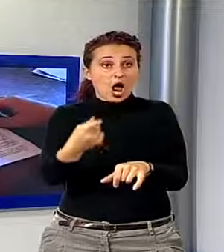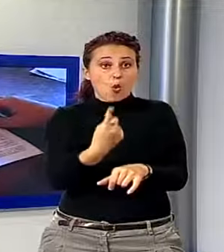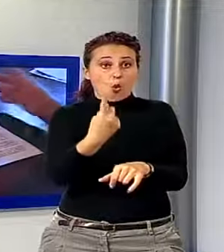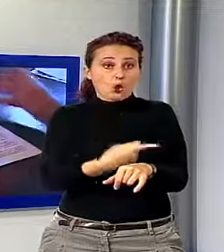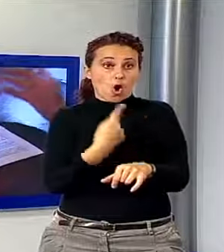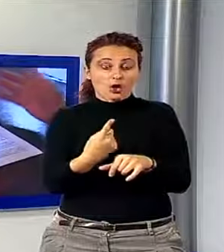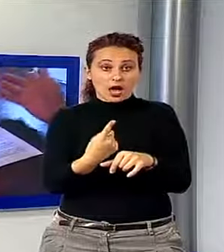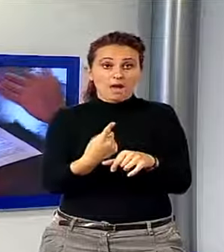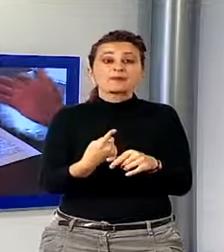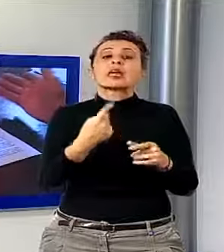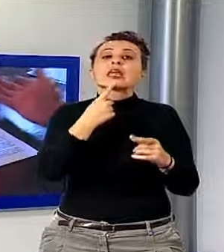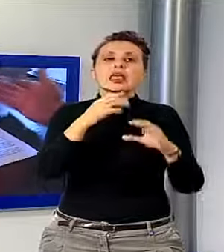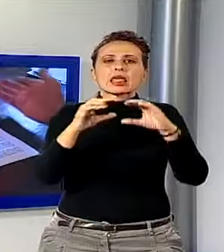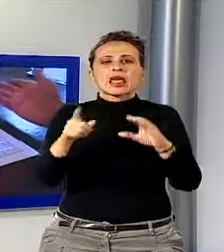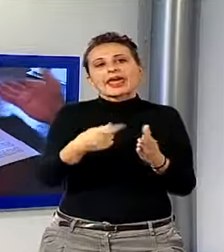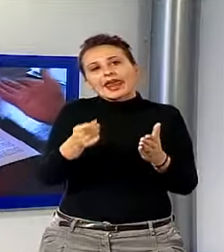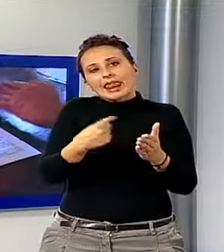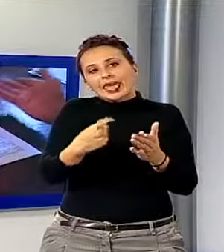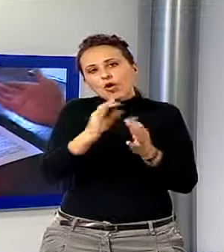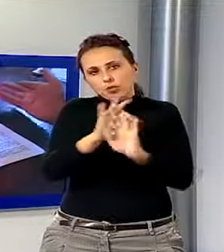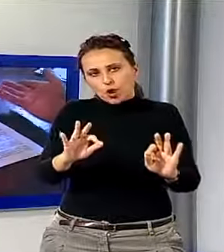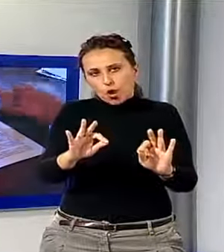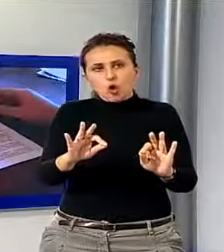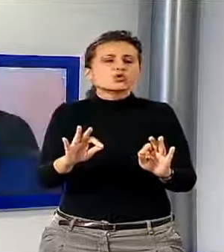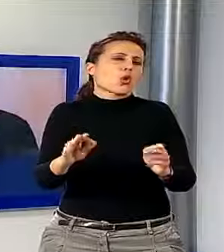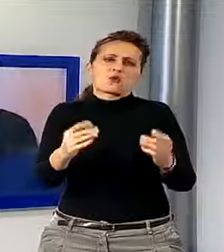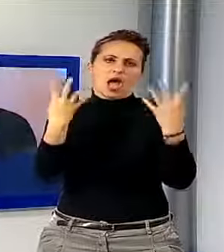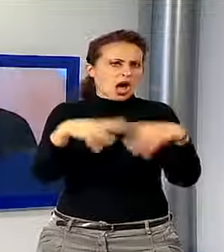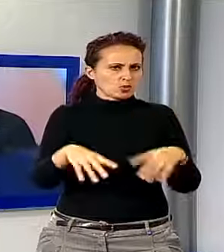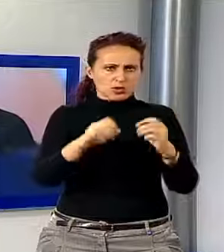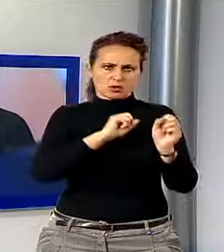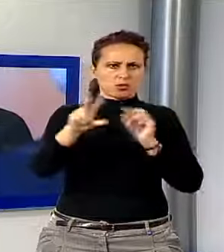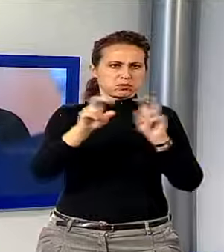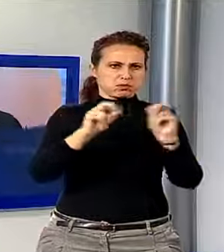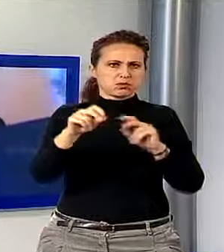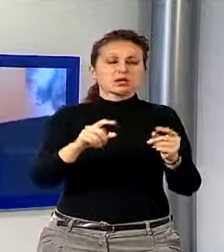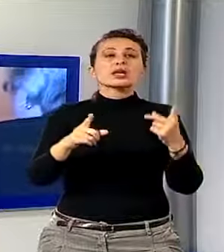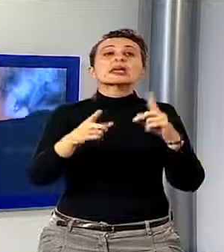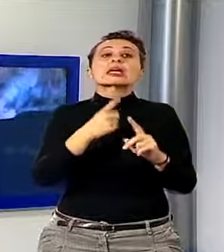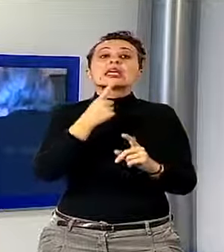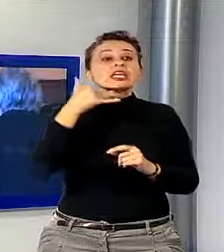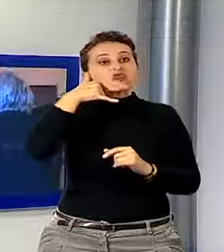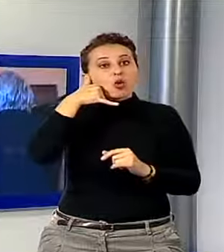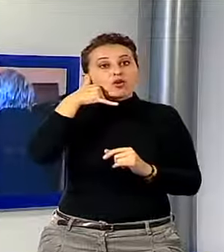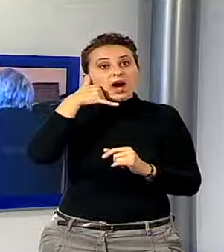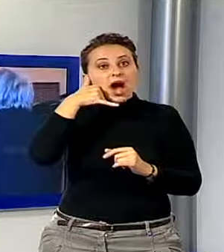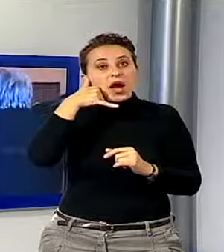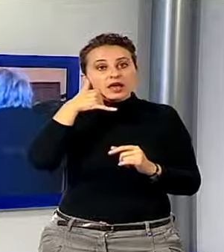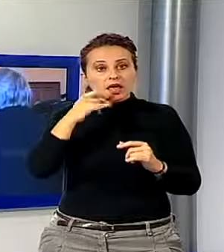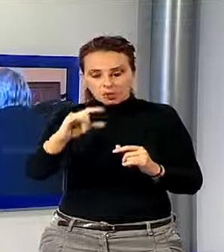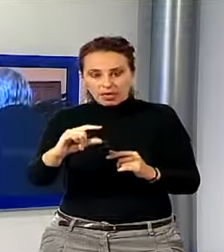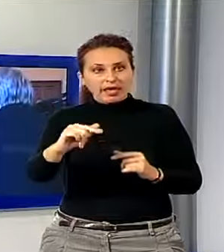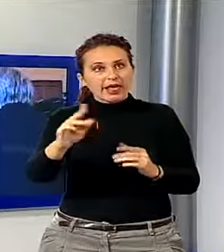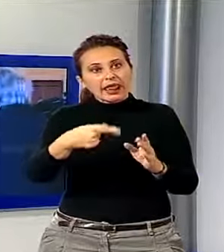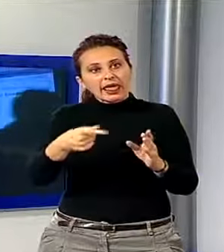presenti negli elenchi pubblici, mentre per cellulari e numeri telefonici fissi non resi pubblici, il cittadino dovrà